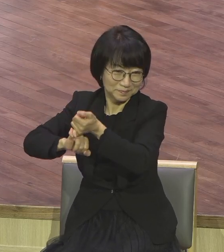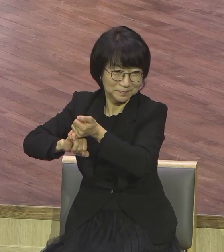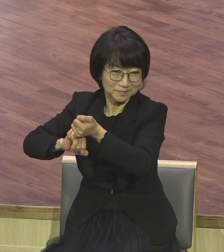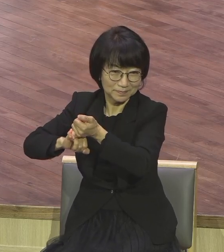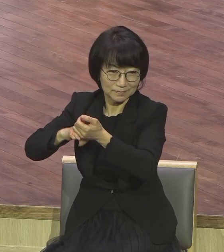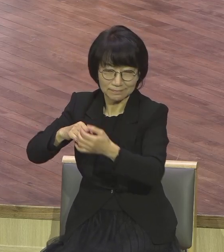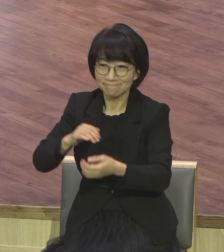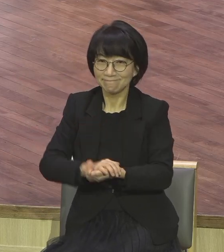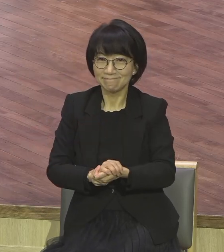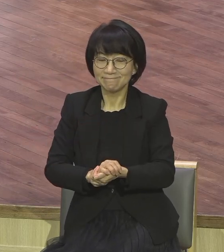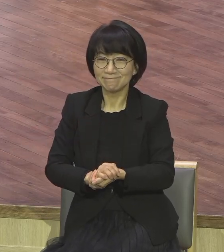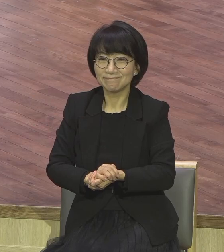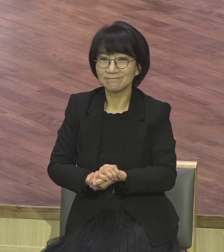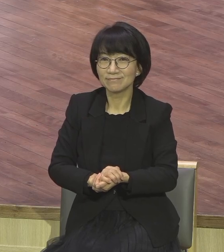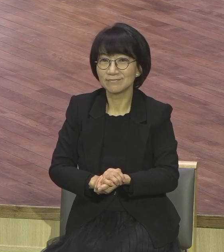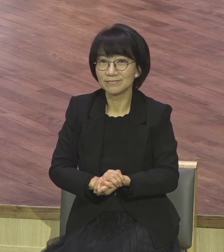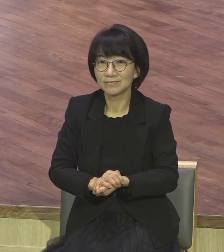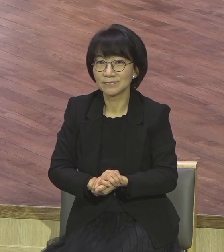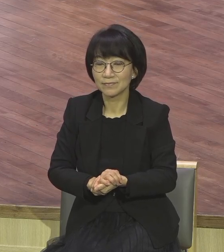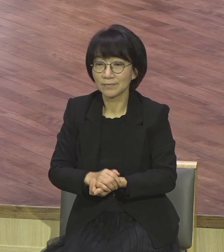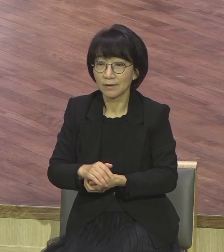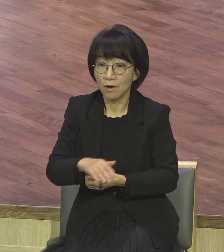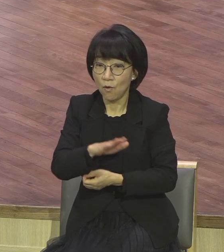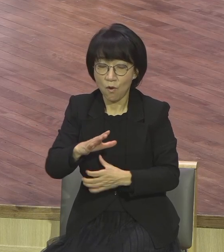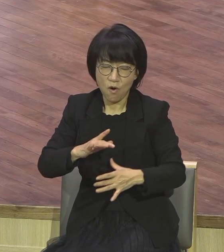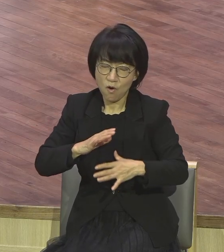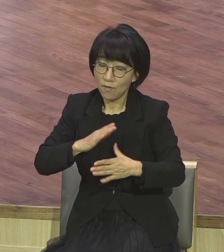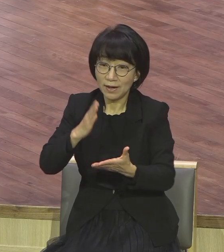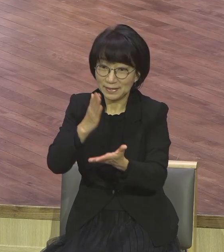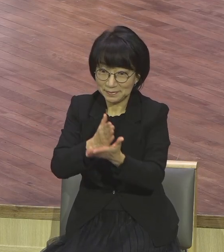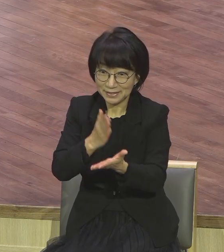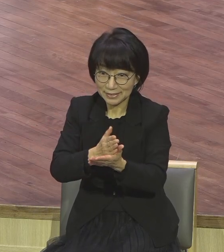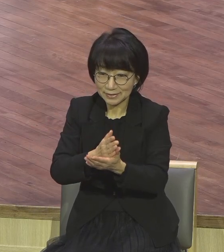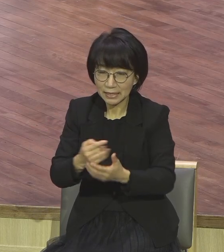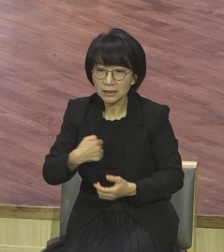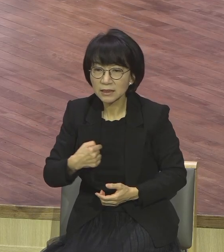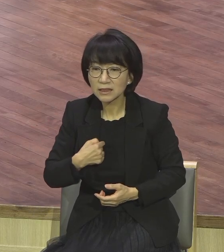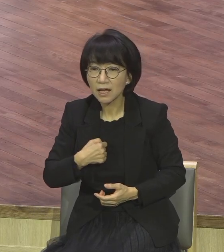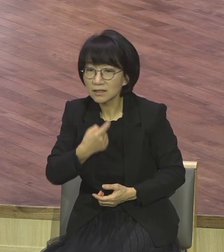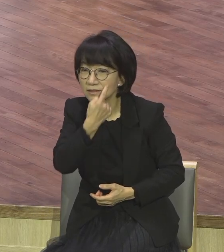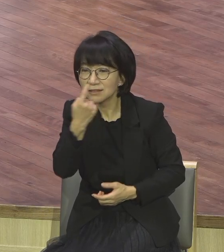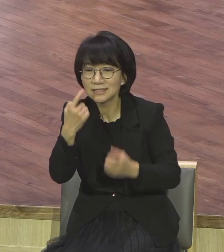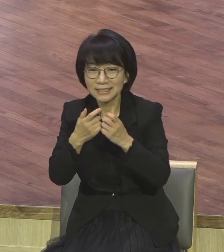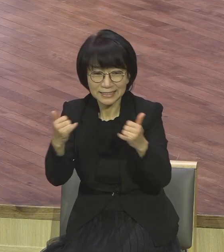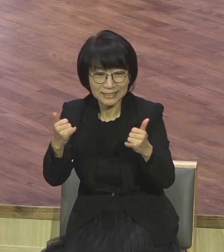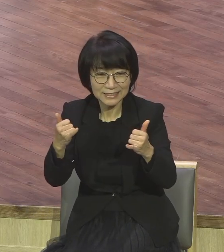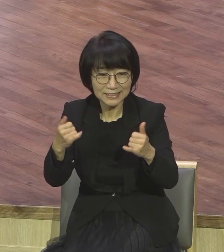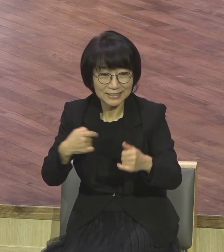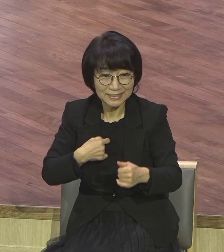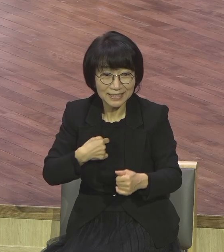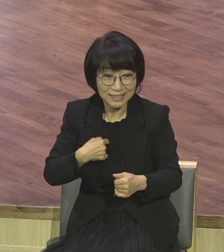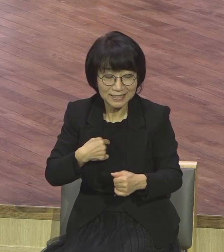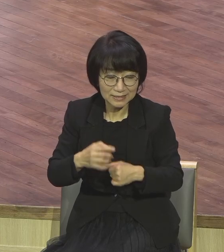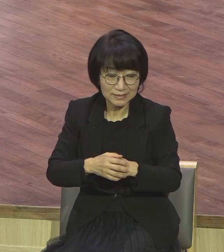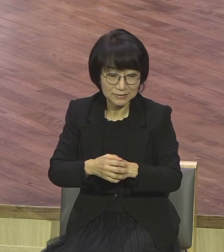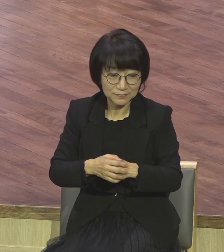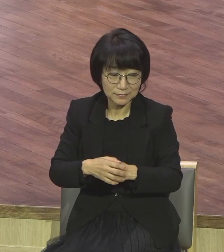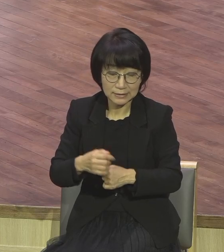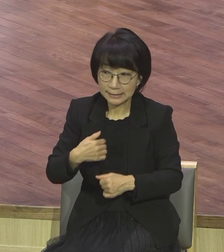동기가 없다고 하면 겁내지 마세요 제가 증인이잖아요 저는 저는 한 번도 남에게 배워한 적이 없어요